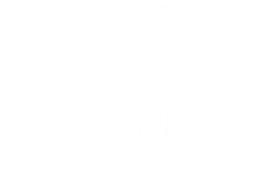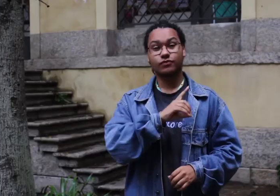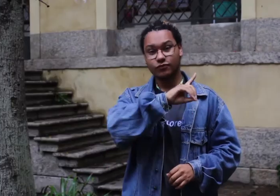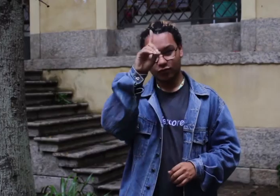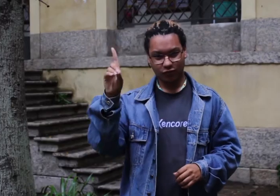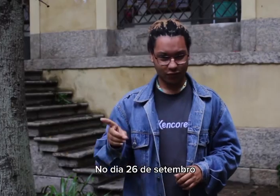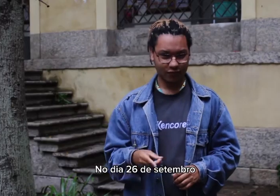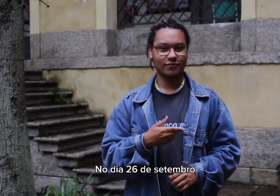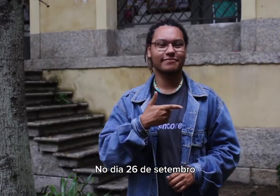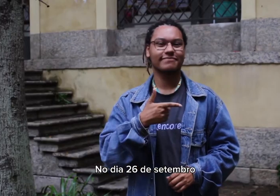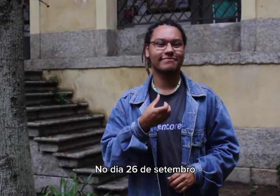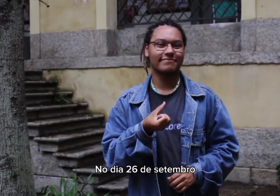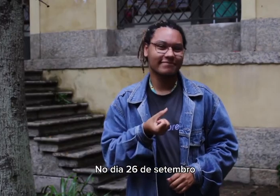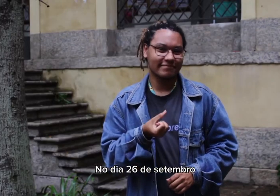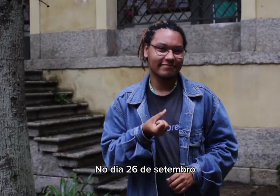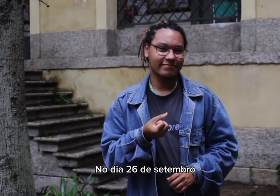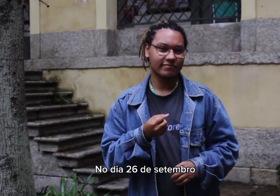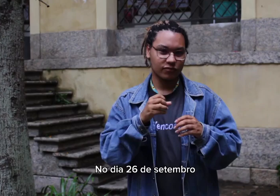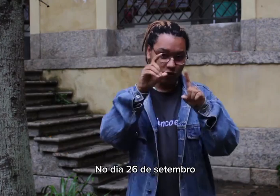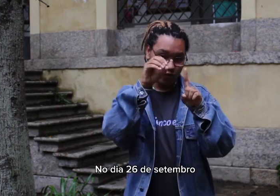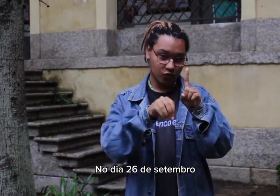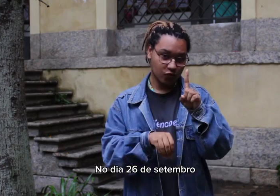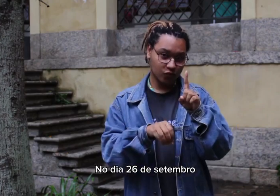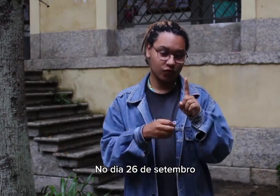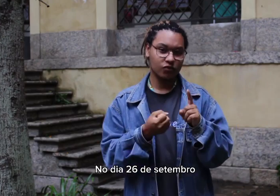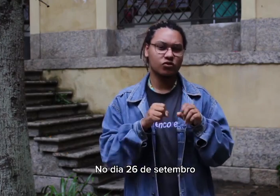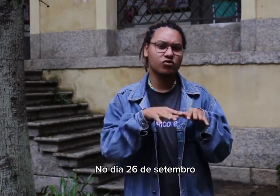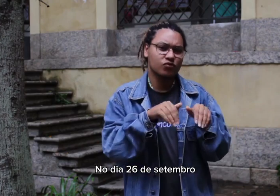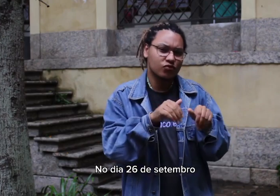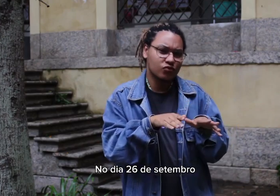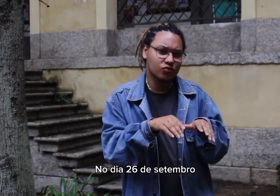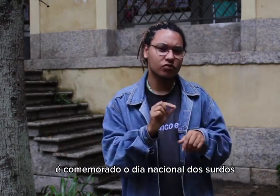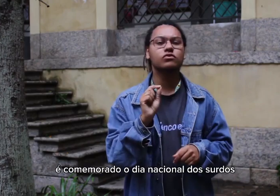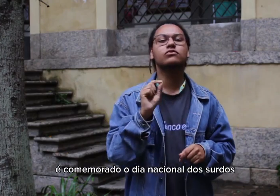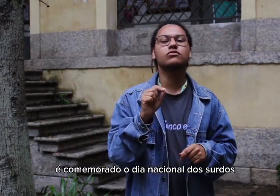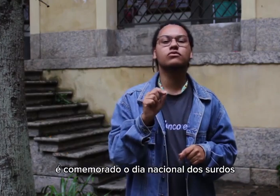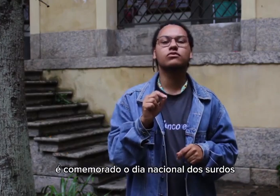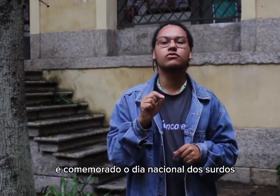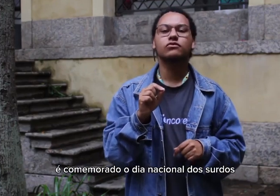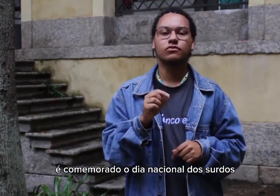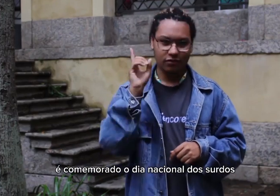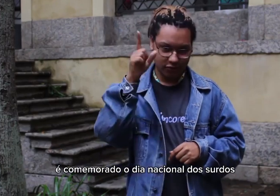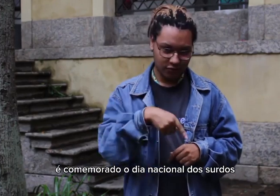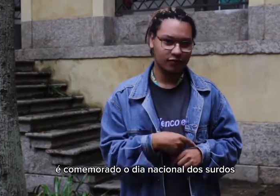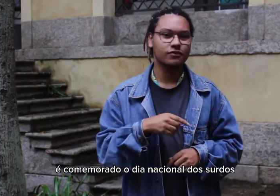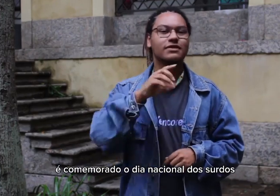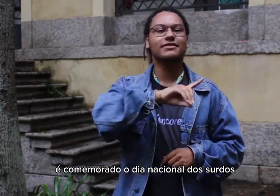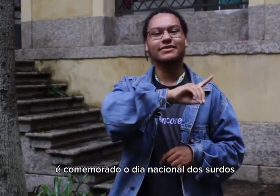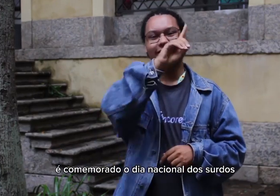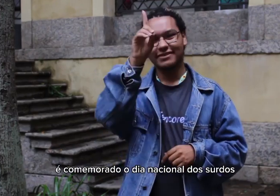No dia 26 de setembro é comemorado o Dia Nacional dos Surdos,